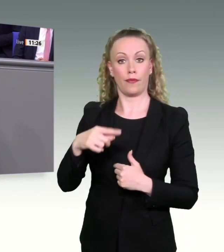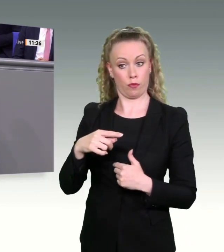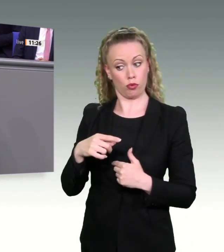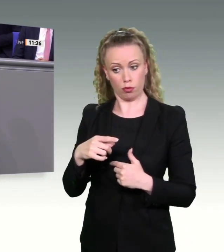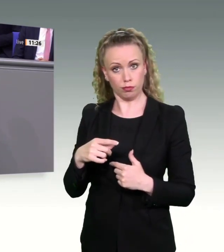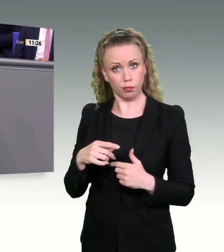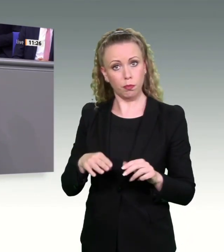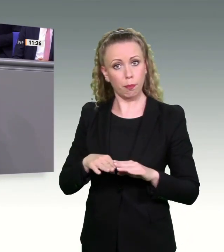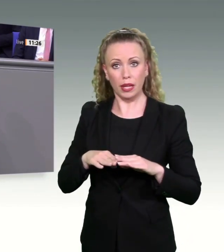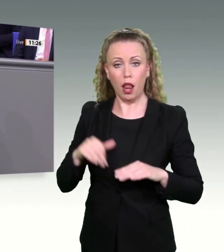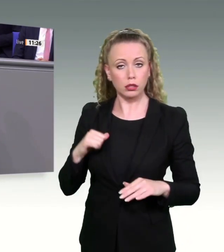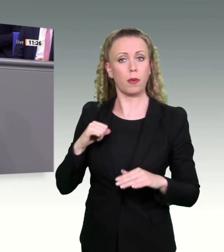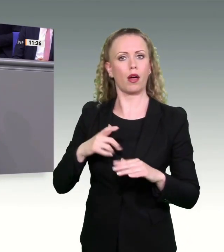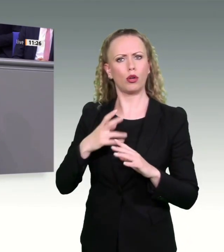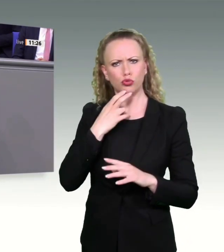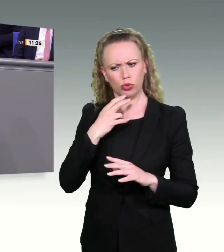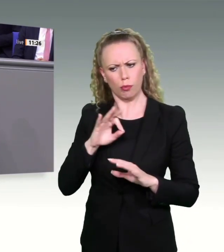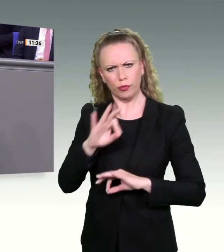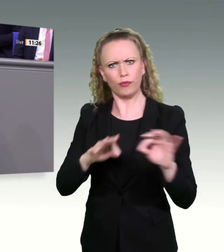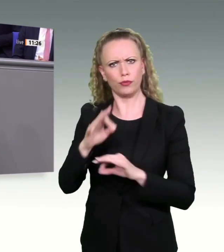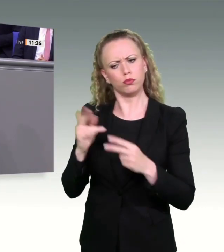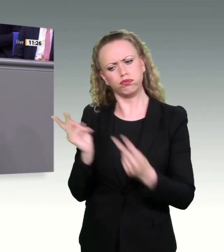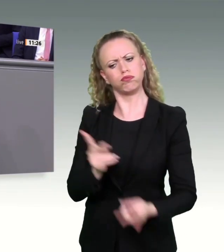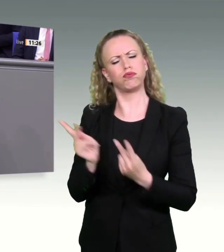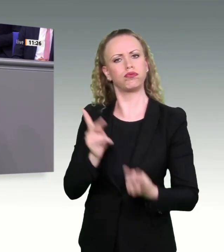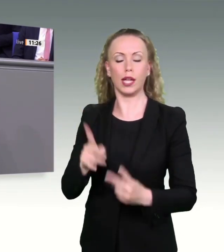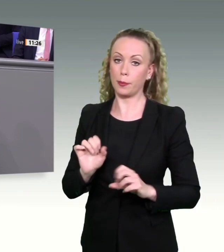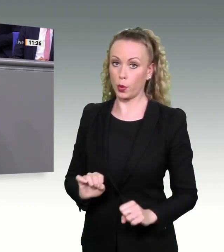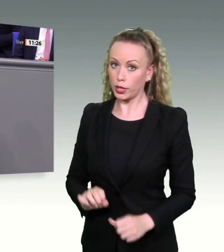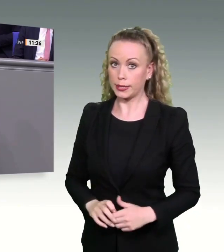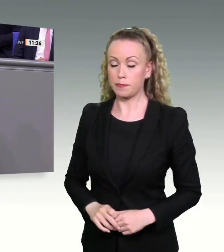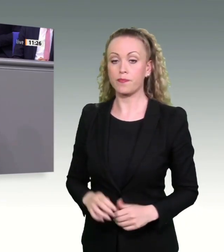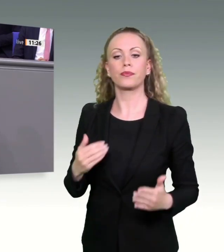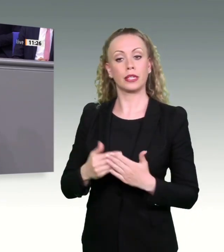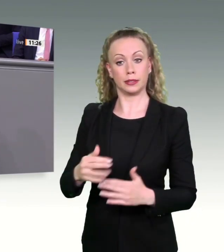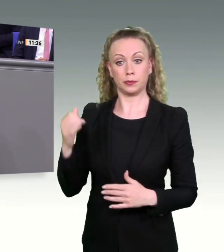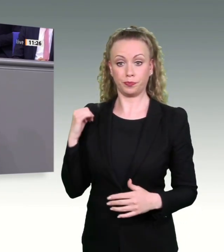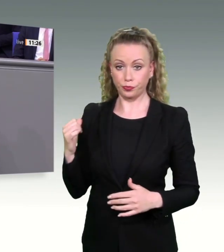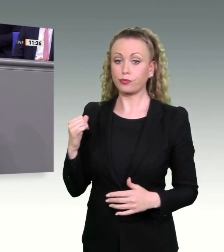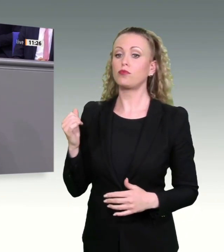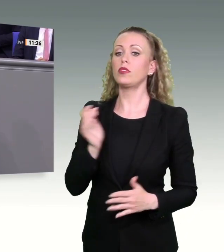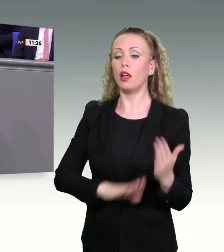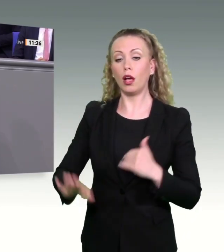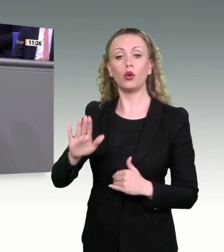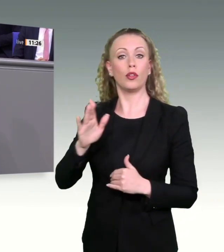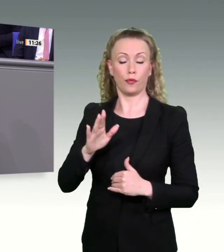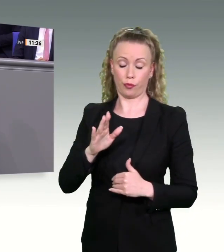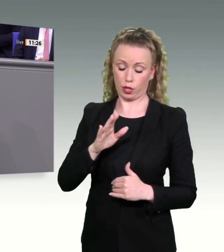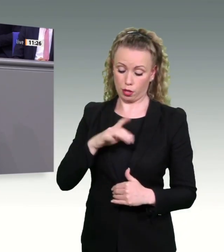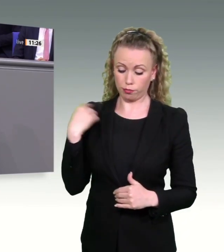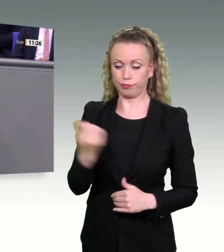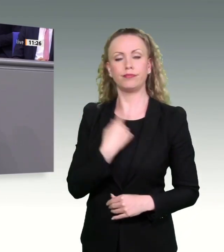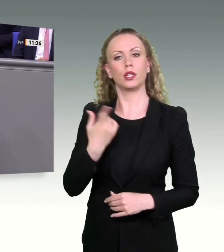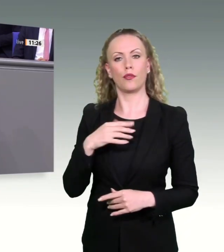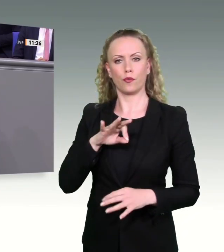Kolleginnen und Kollegen, seit der 20. Wahlperiode im Deutschen Bundestag ist der Umweltausschuss auch für den Verbraucherschutz zuständig. Den Antrag von